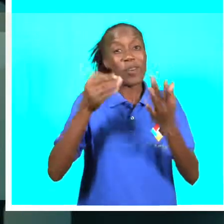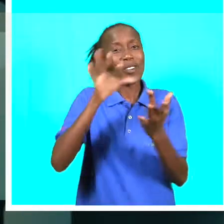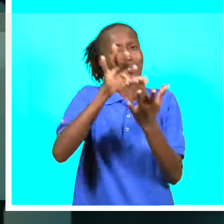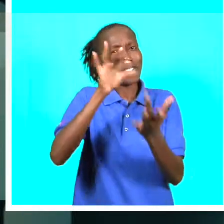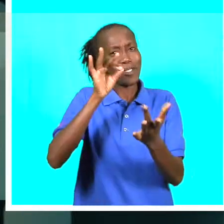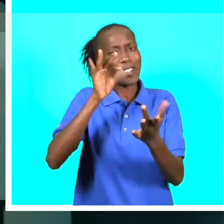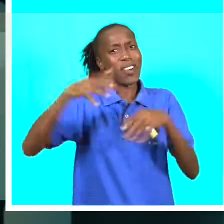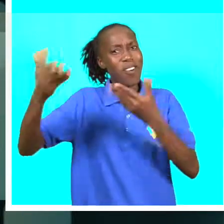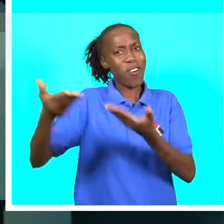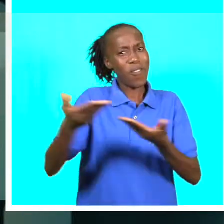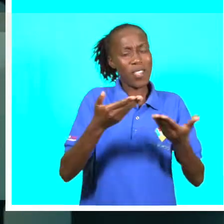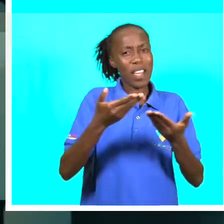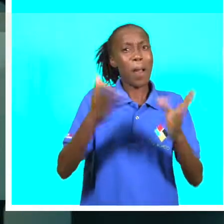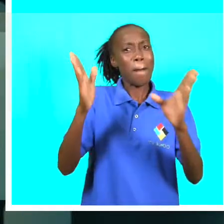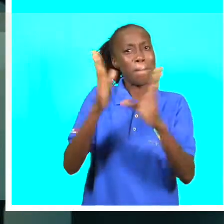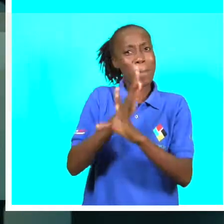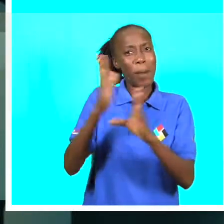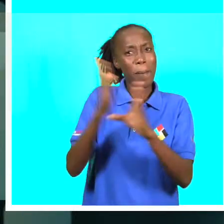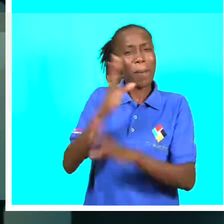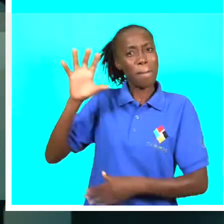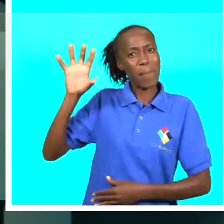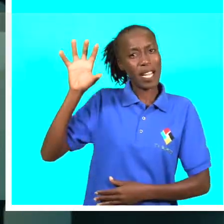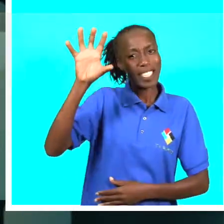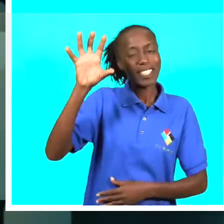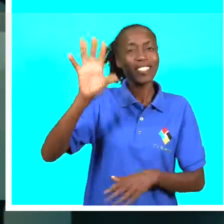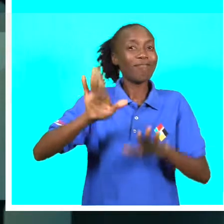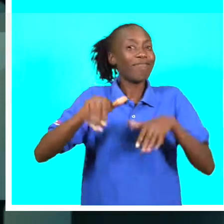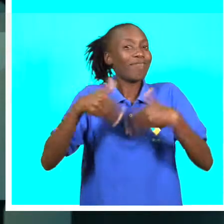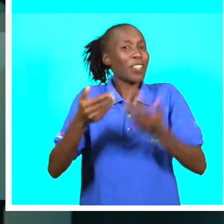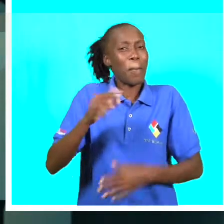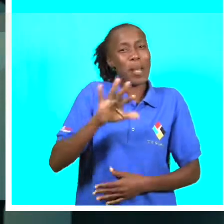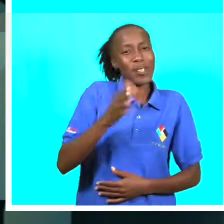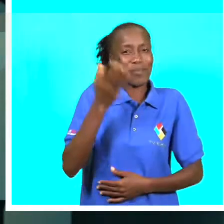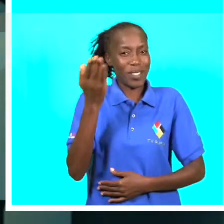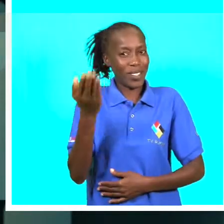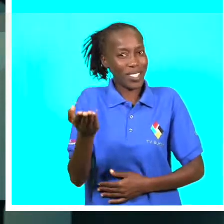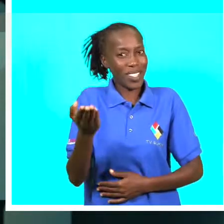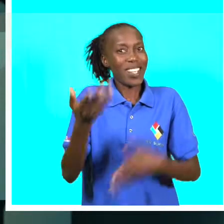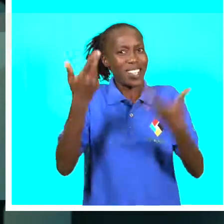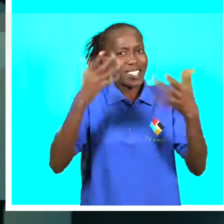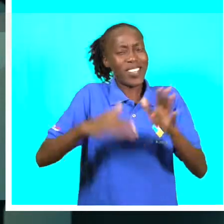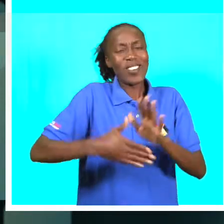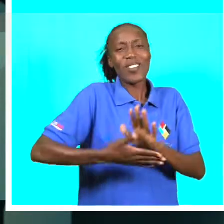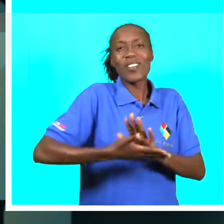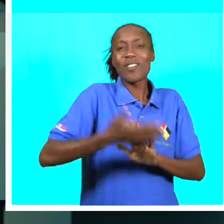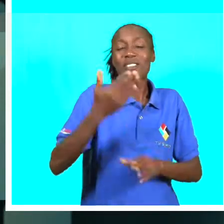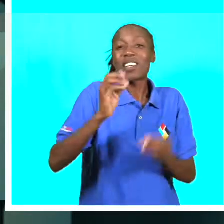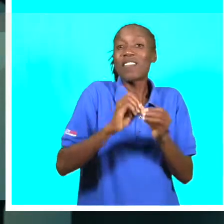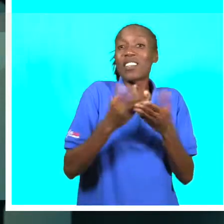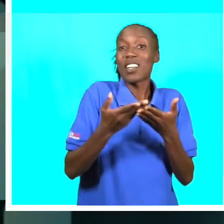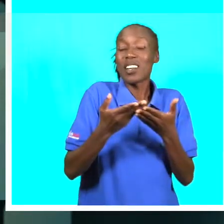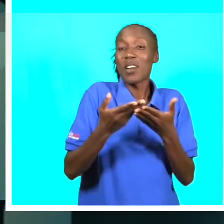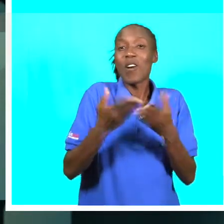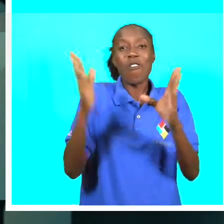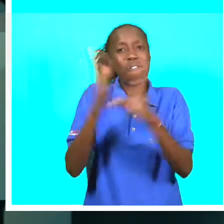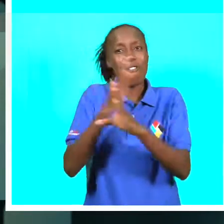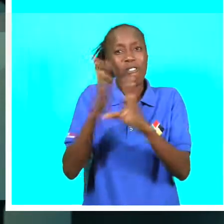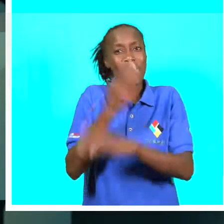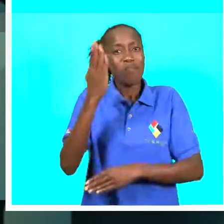convidaram-me para jogar no outro país. Foi mais ou menos assim a saída de Moçambique para o